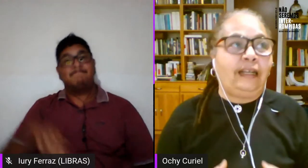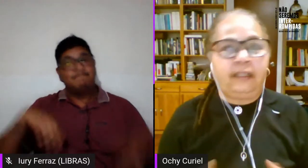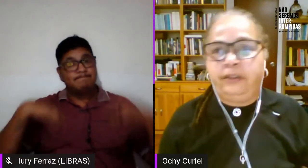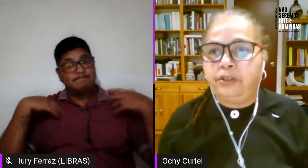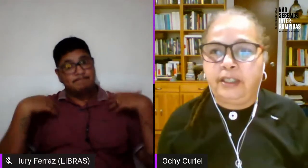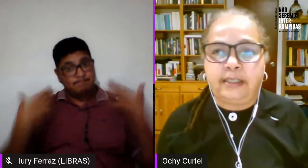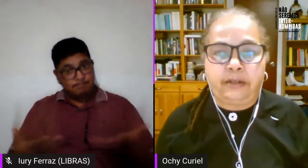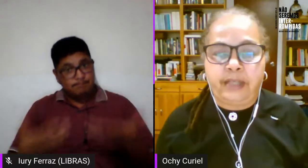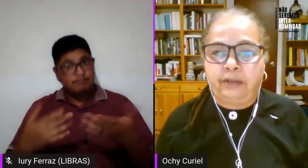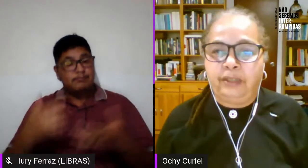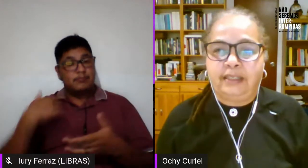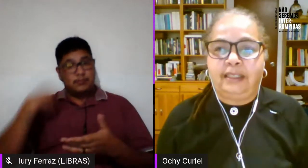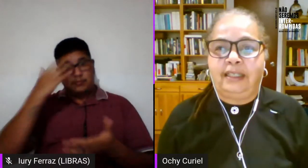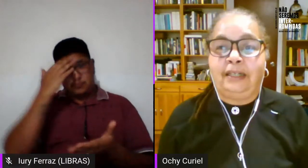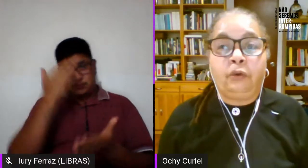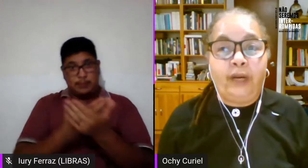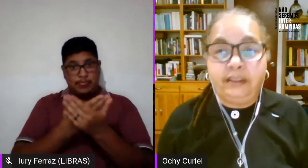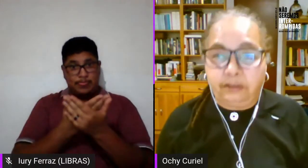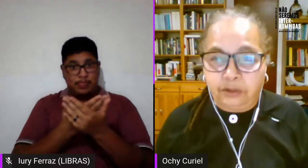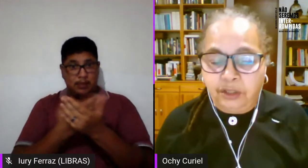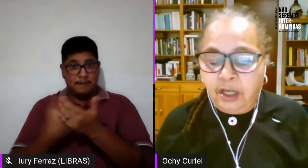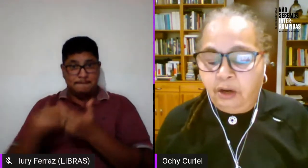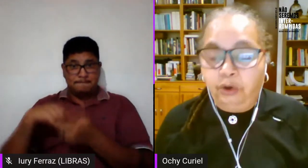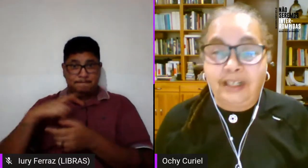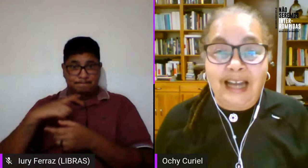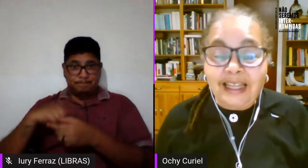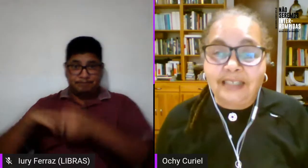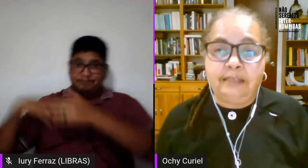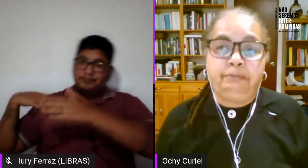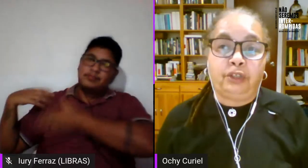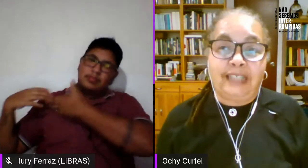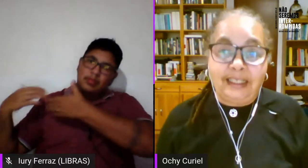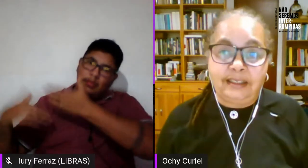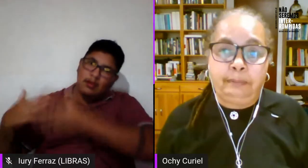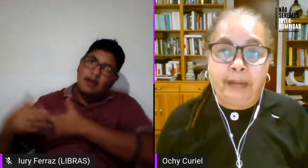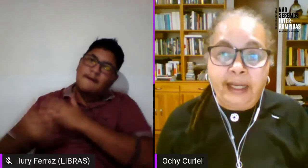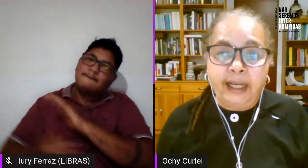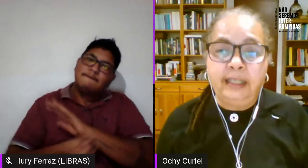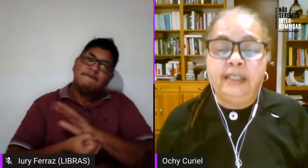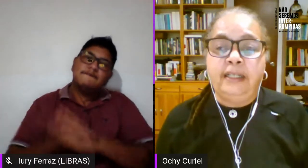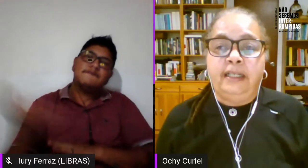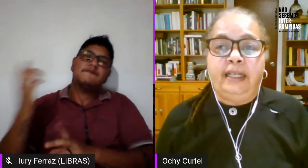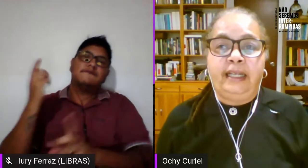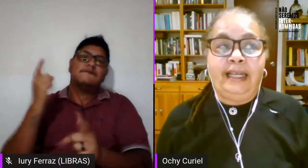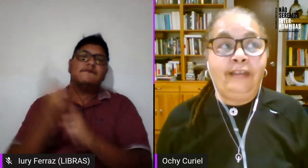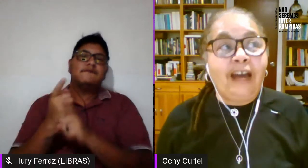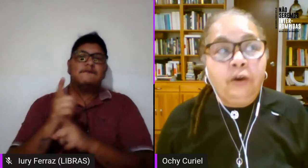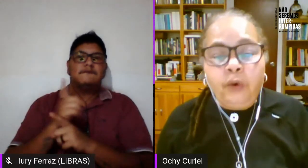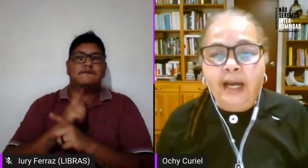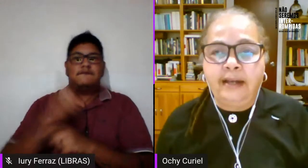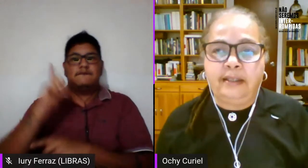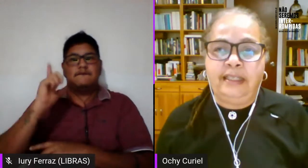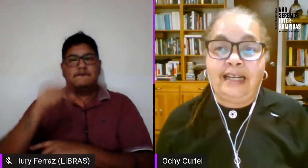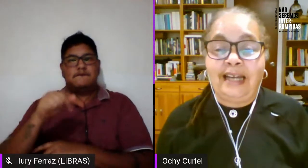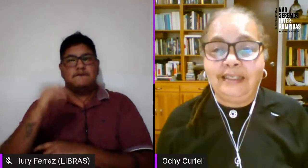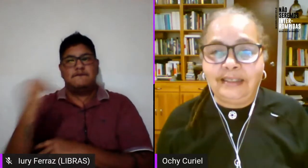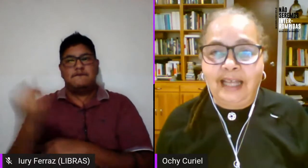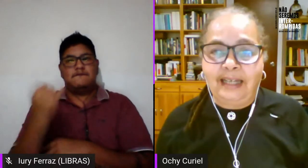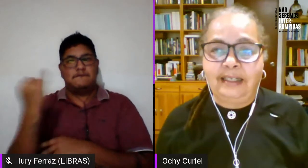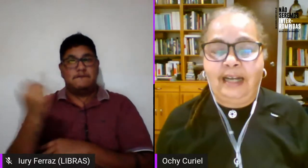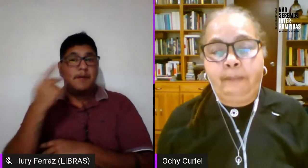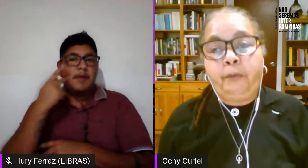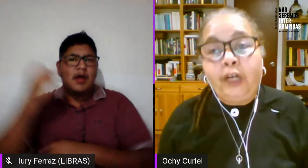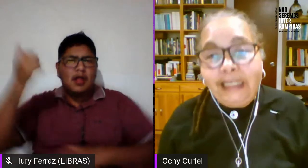que en la región se desarrollaron una serie de encuentros jornadas importantes para evaluar y